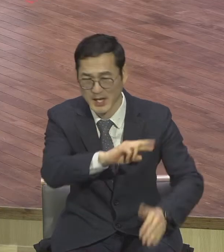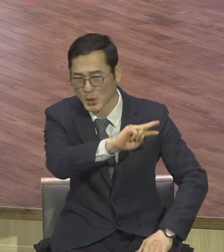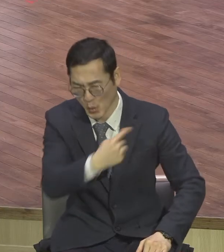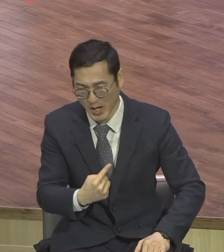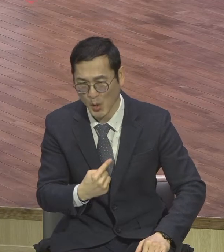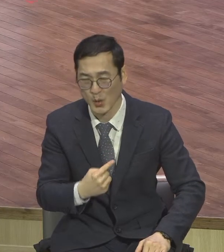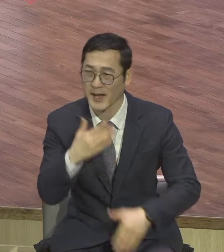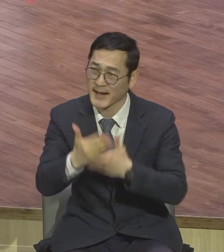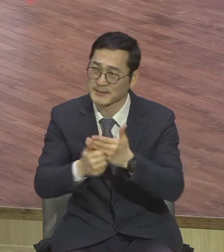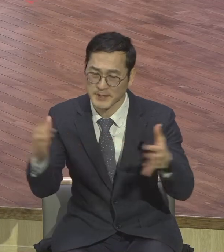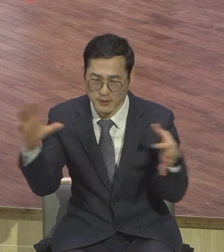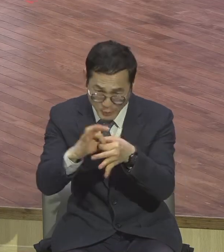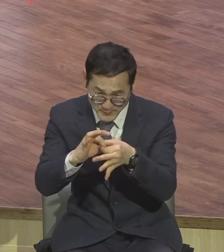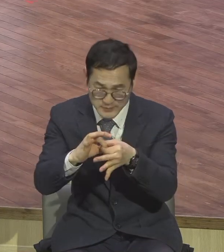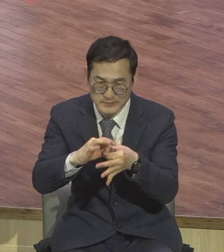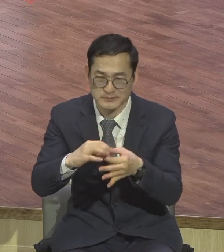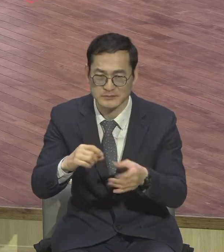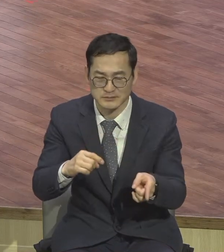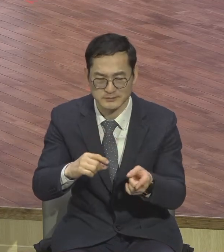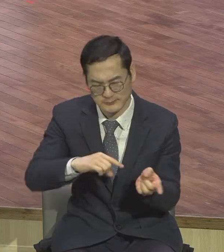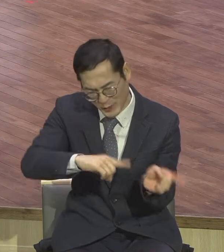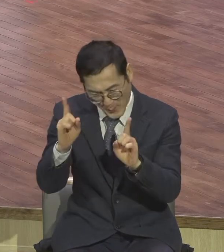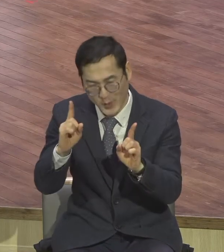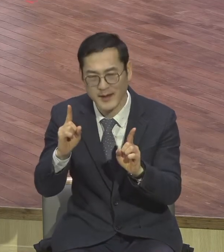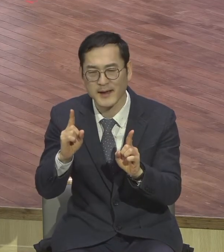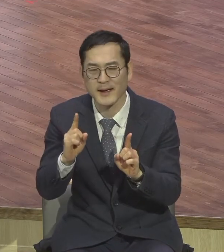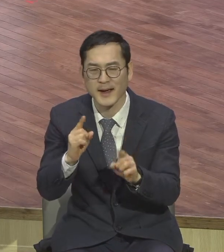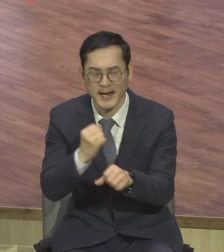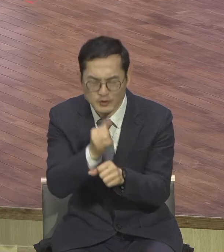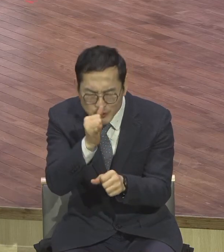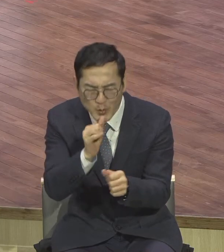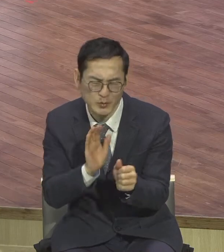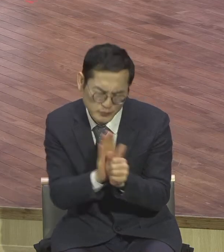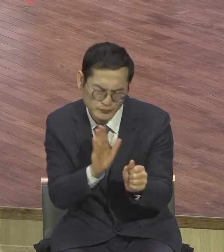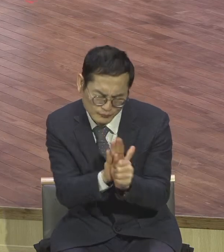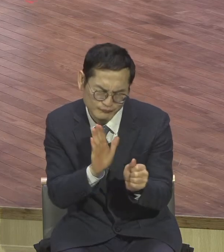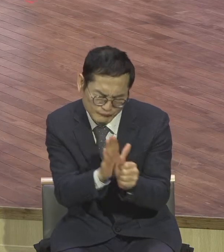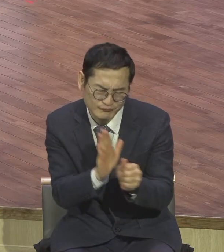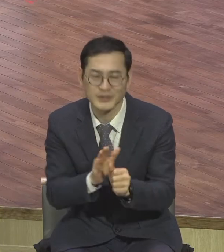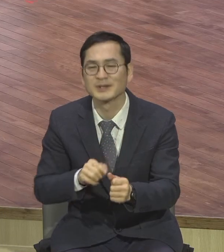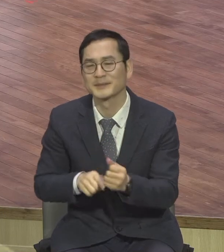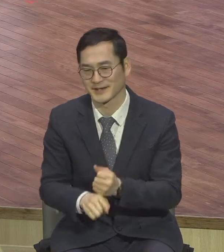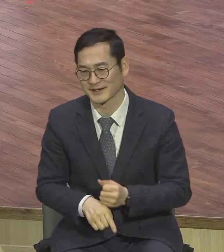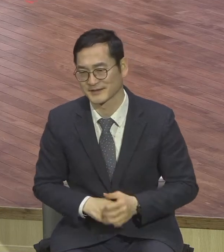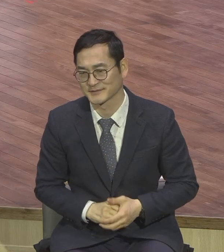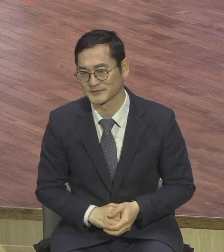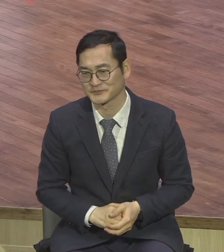관계를 회복할 수 있도록 최선을 다해서 도와주라 그런 의미가 들어있는 거예요